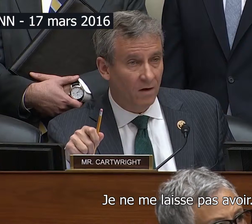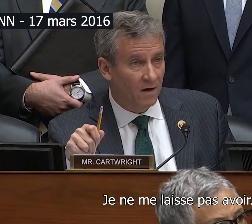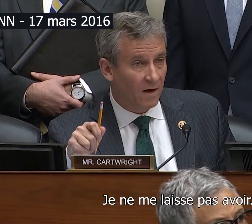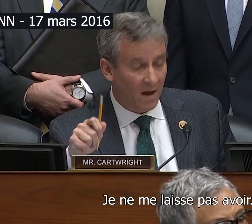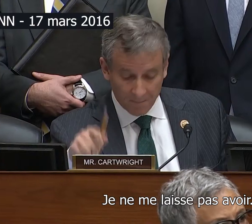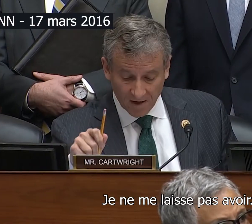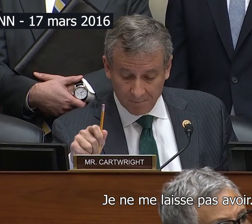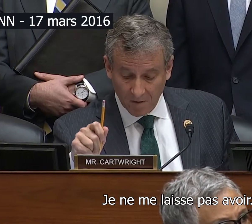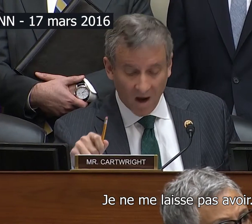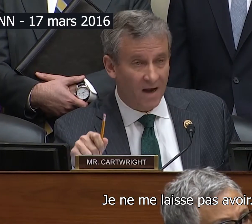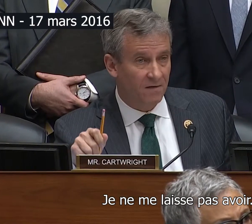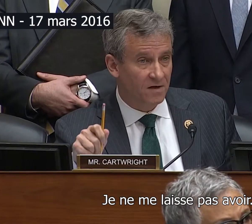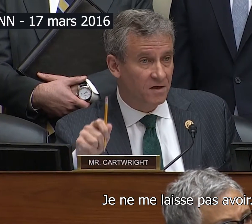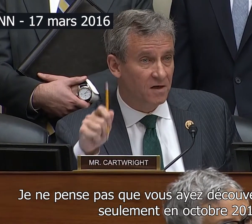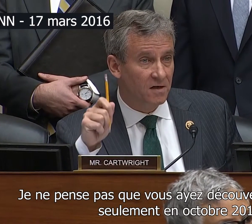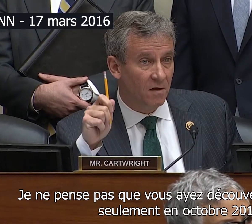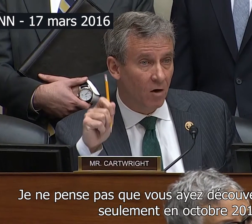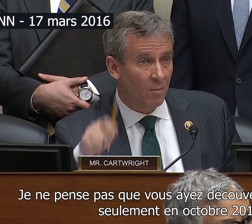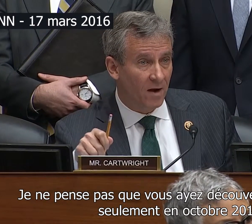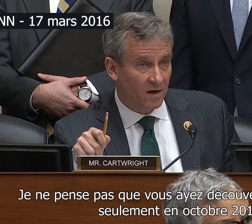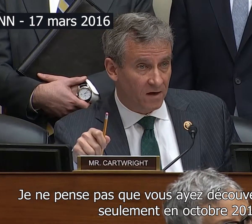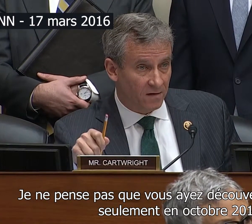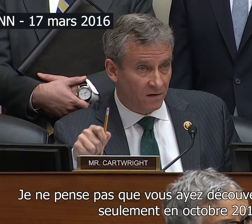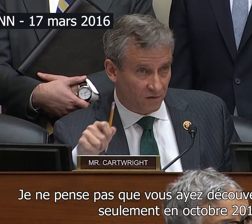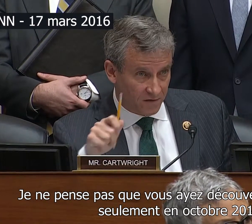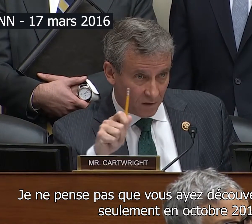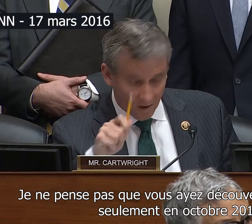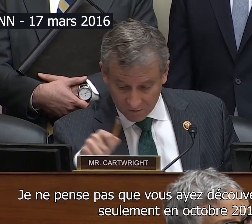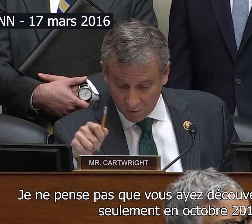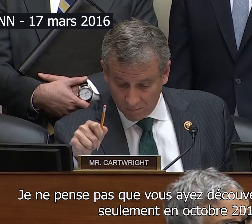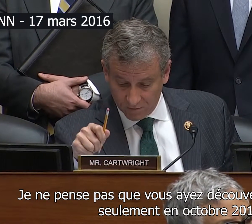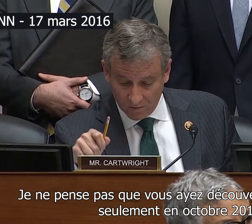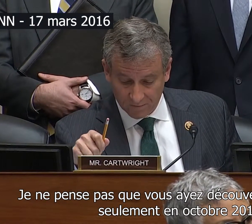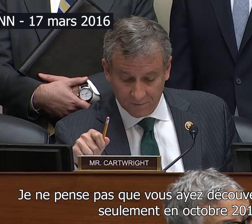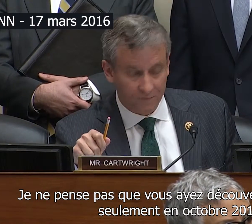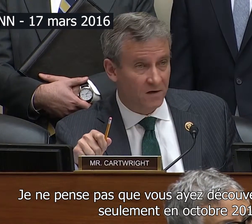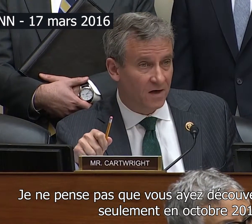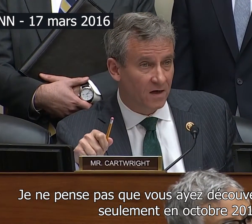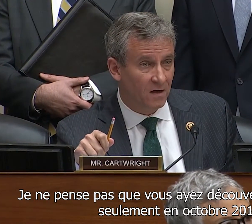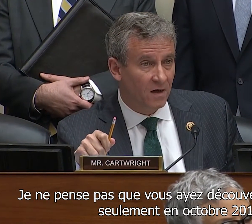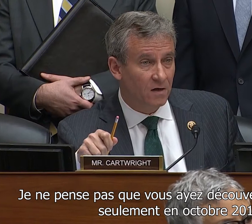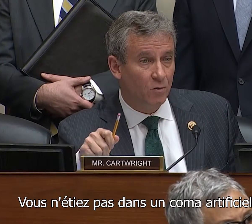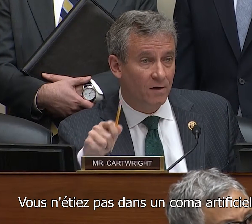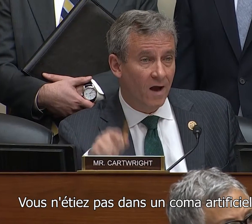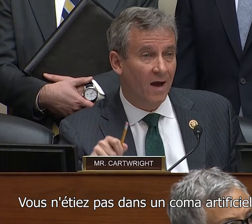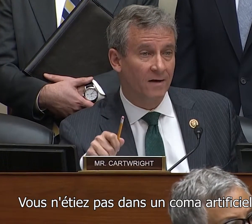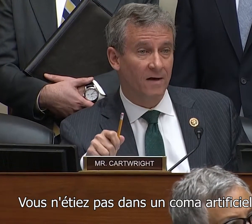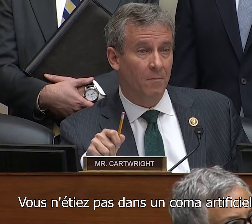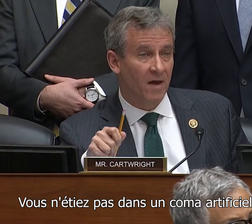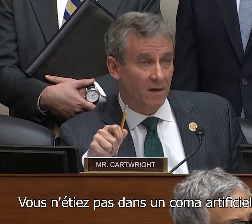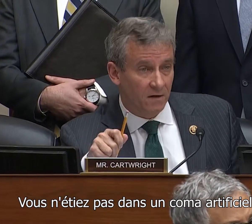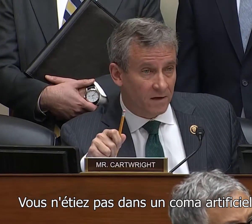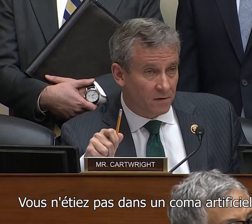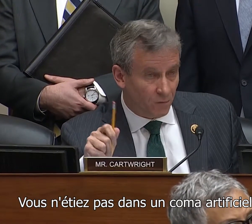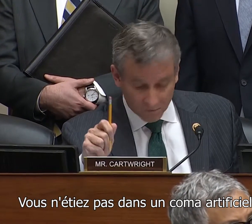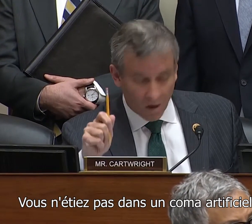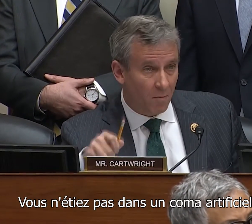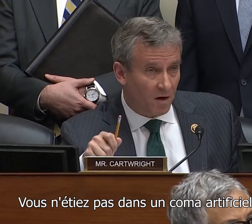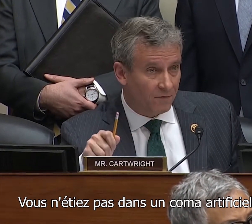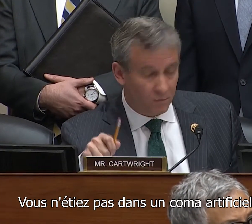And I'm not buying that you didn't know about any of this until October 2015 You were not in a medically induced coma for